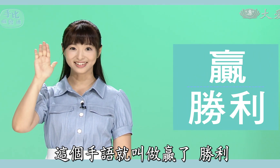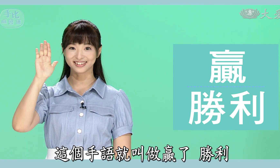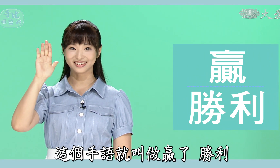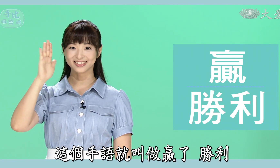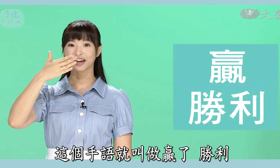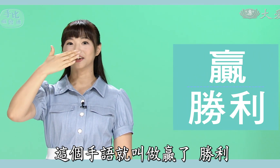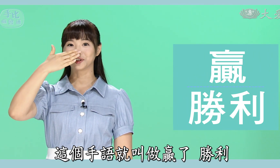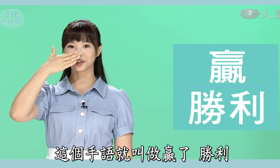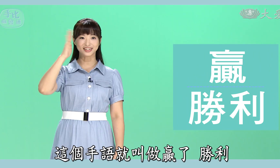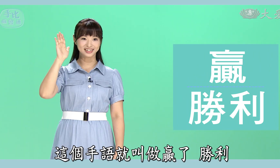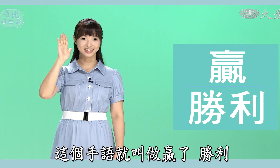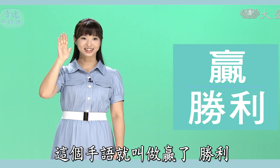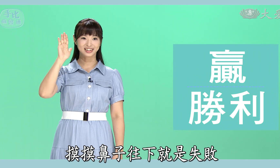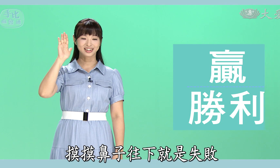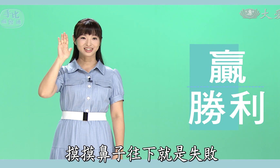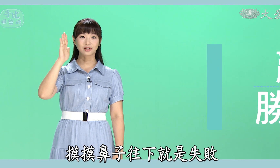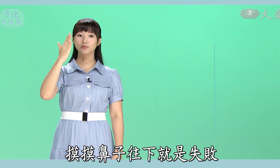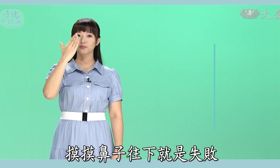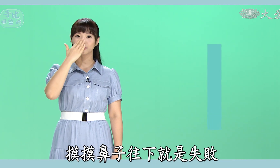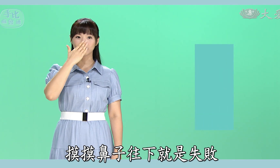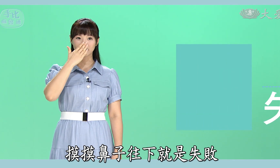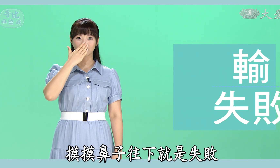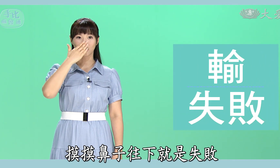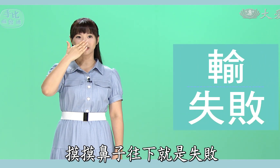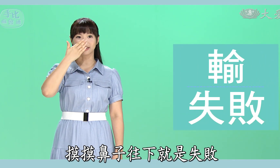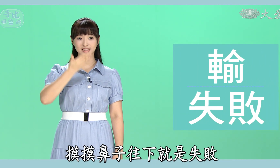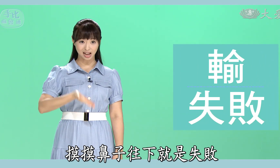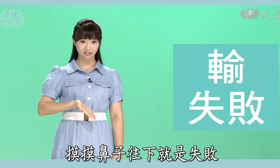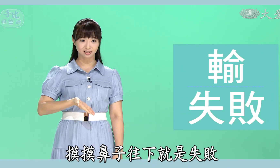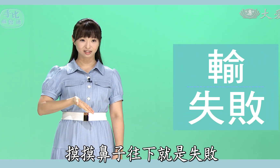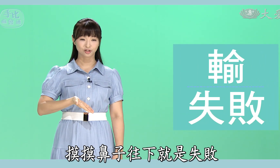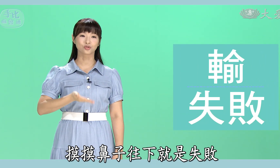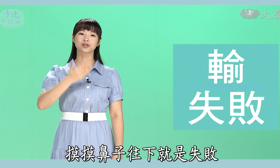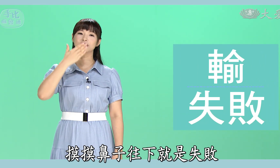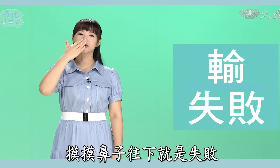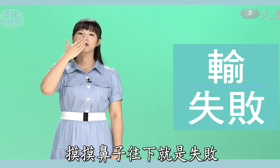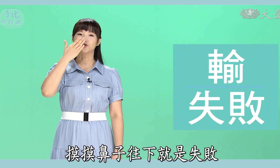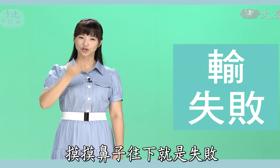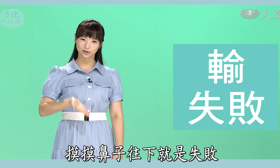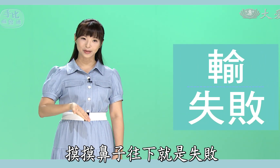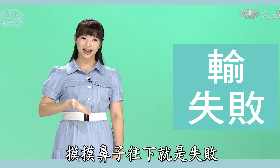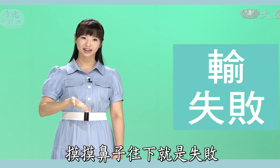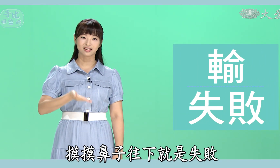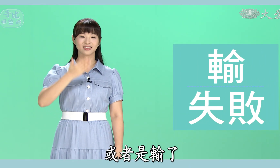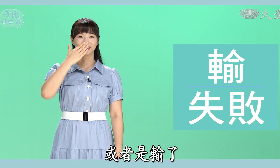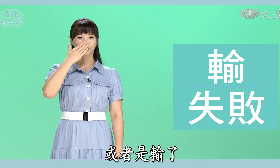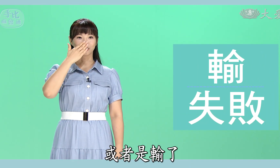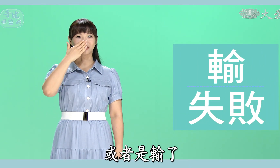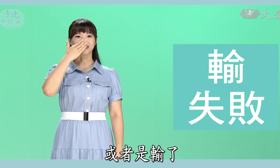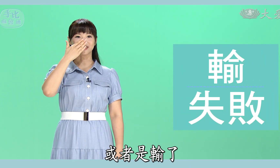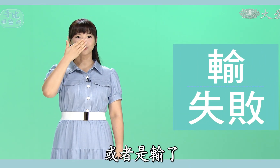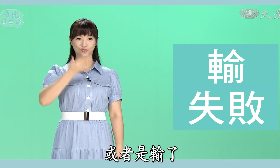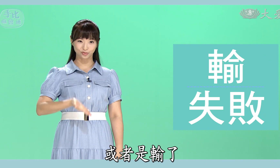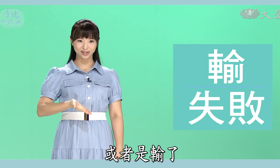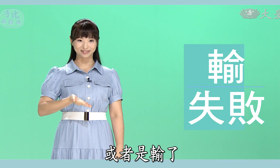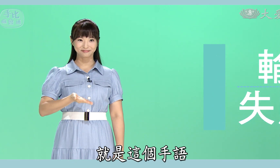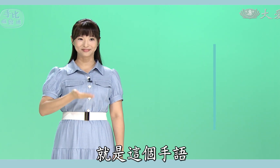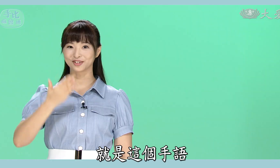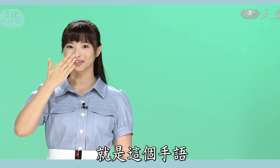了胜利那摸摸鼻子往下呢就是失败或者是输了就是